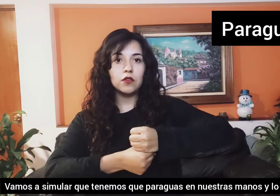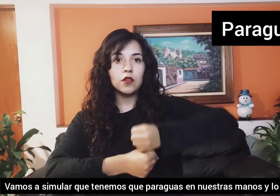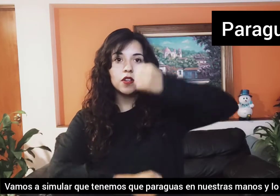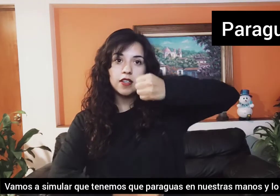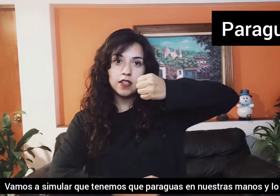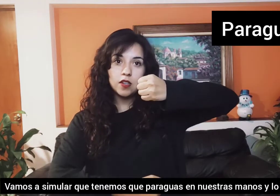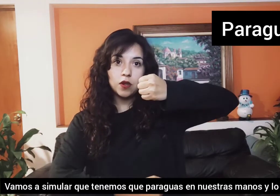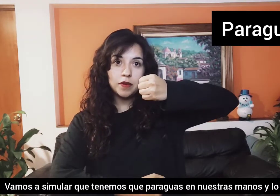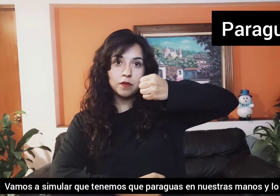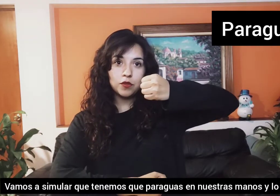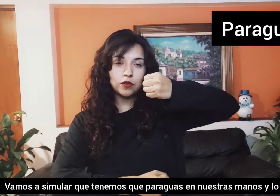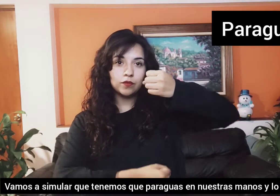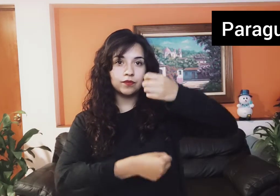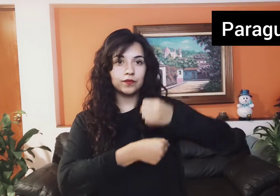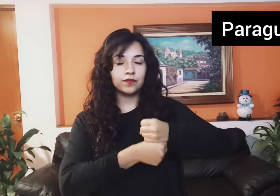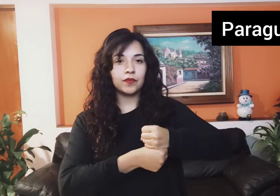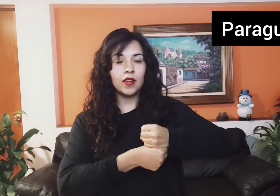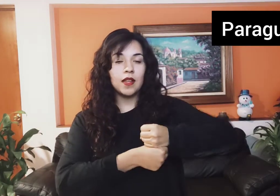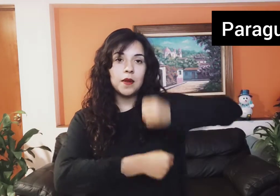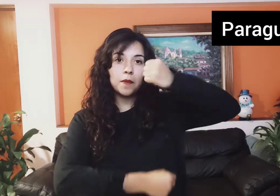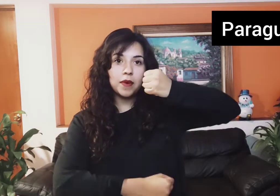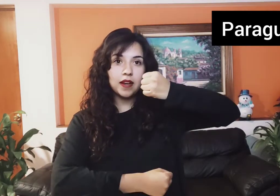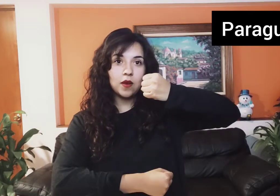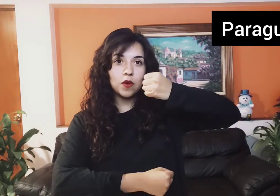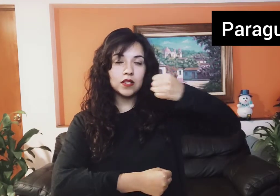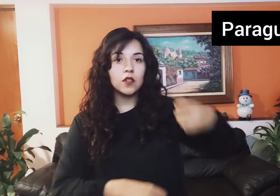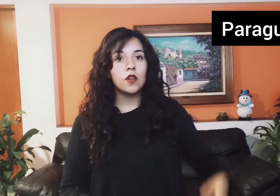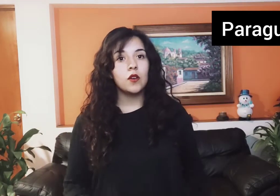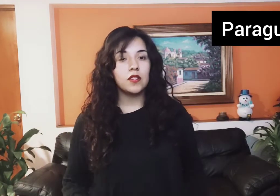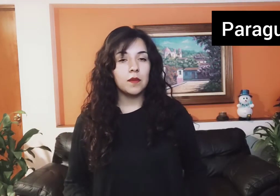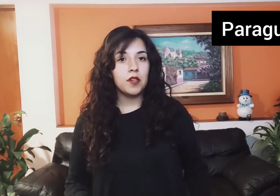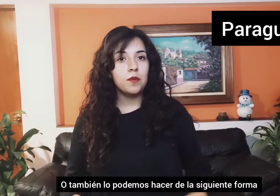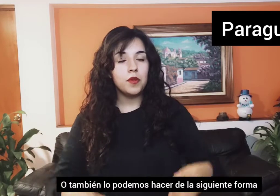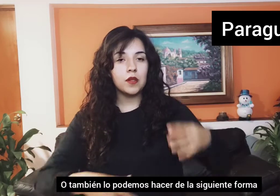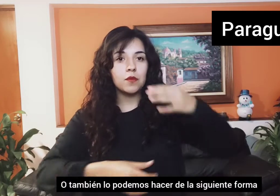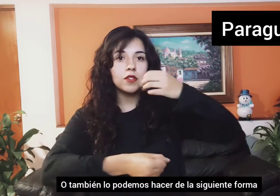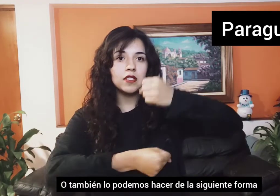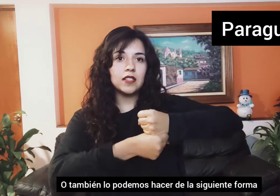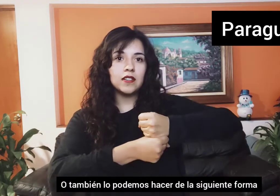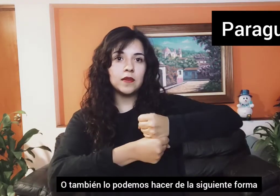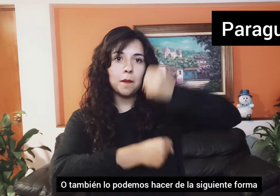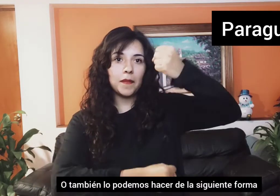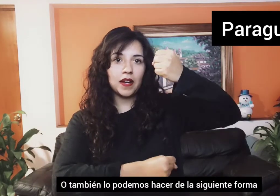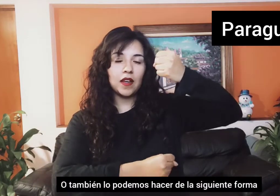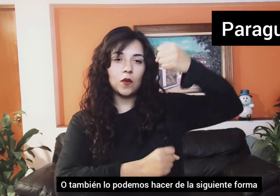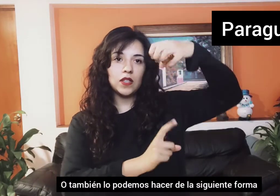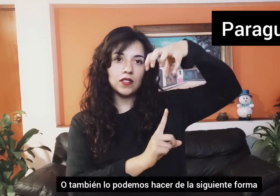y lo abrimos. Paraguas o también lo podemos hacer paraguas